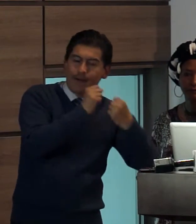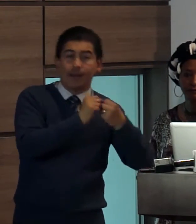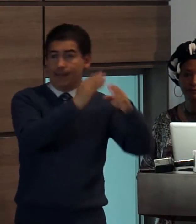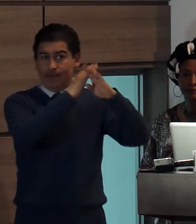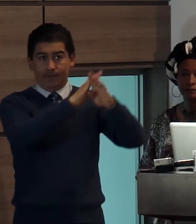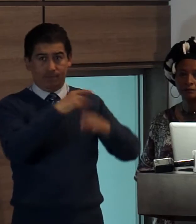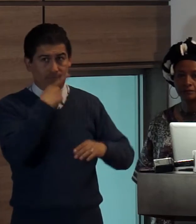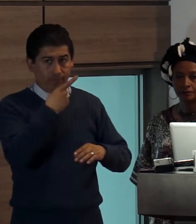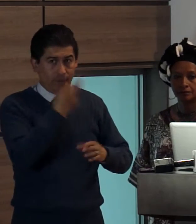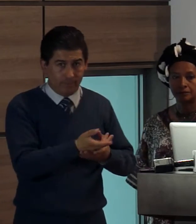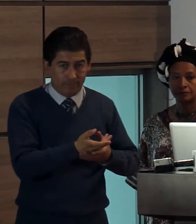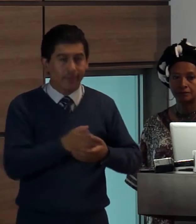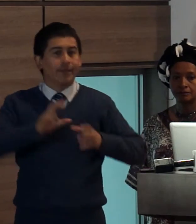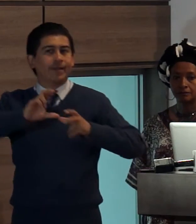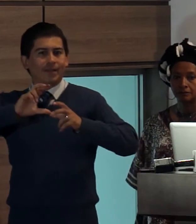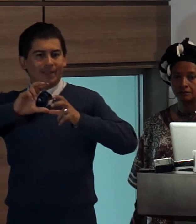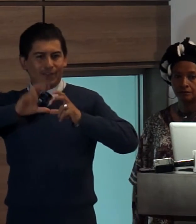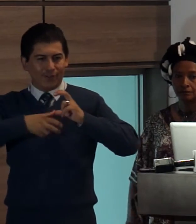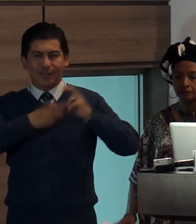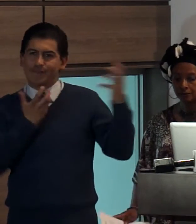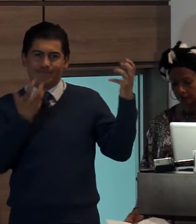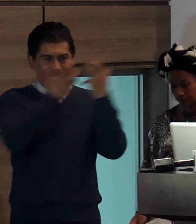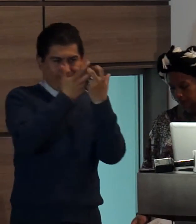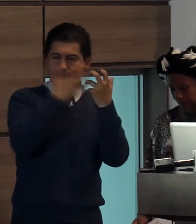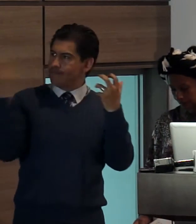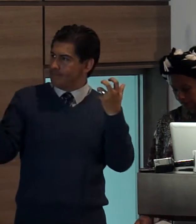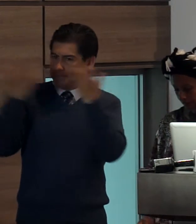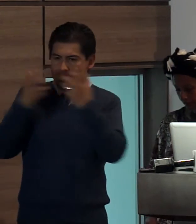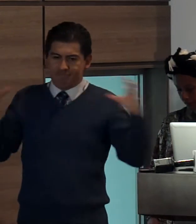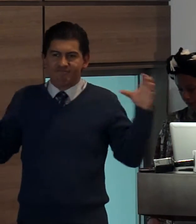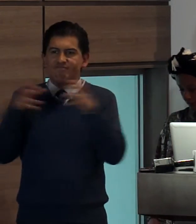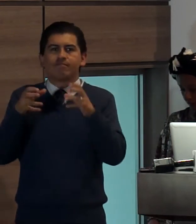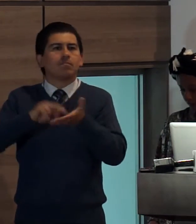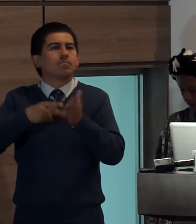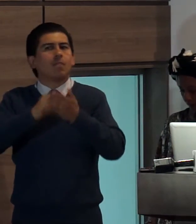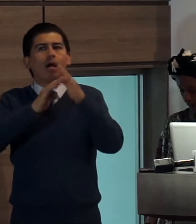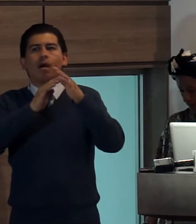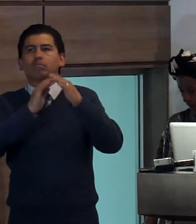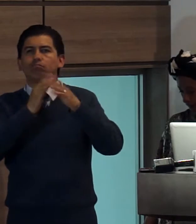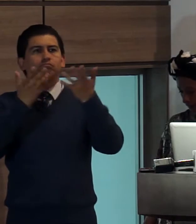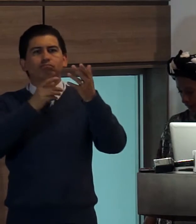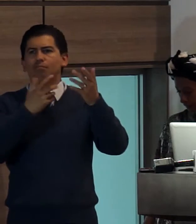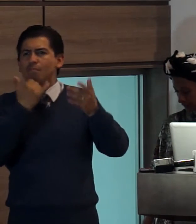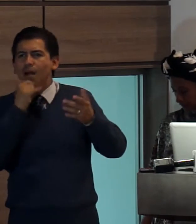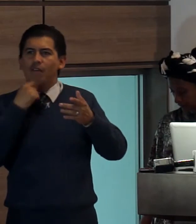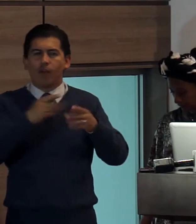Defensoría del Pueblo y el Consejo de Regulación y Desarrollo de la Información y Comunicación cuestionando